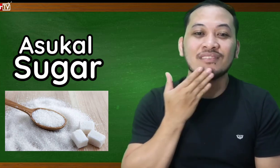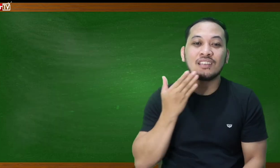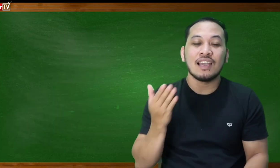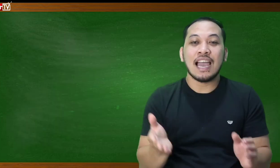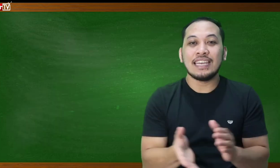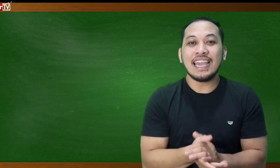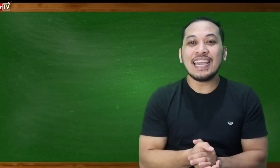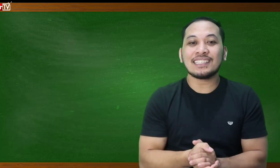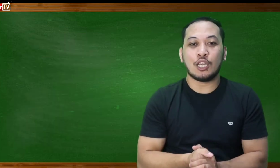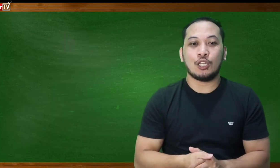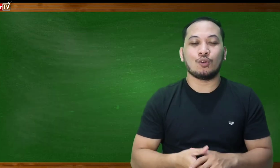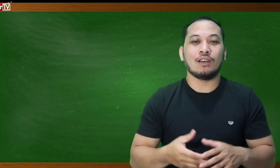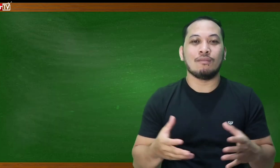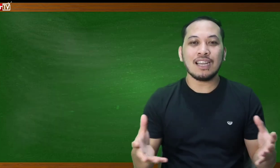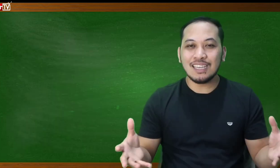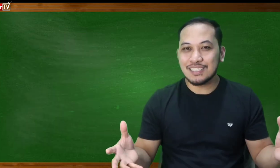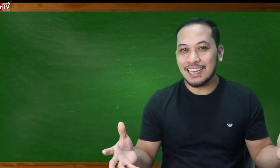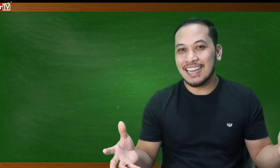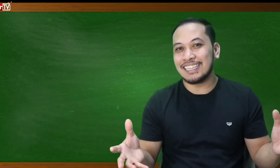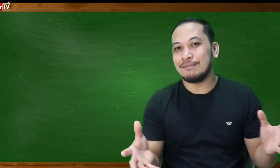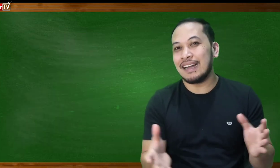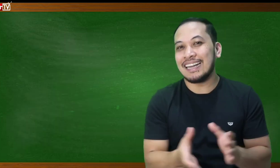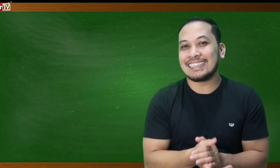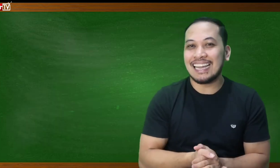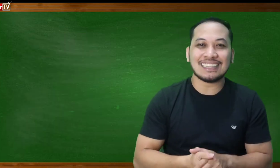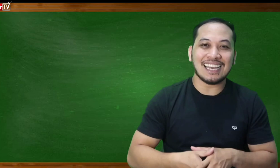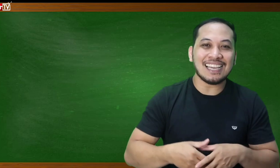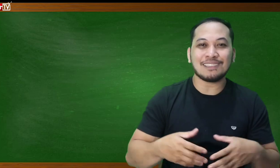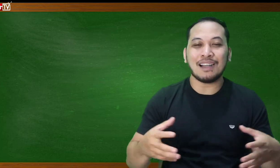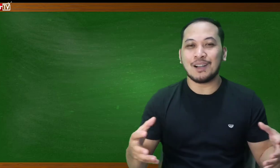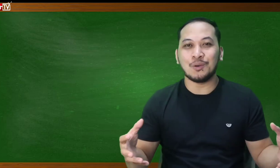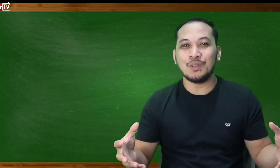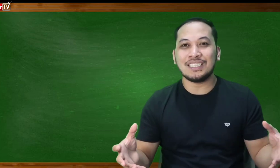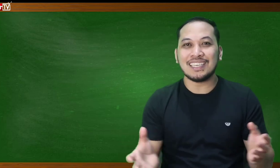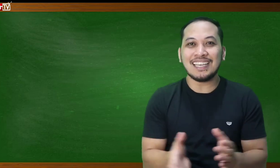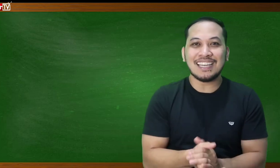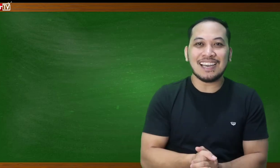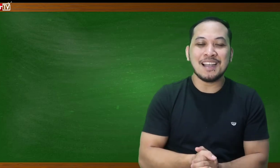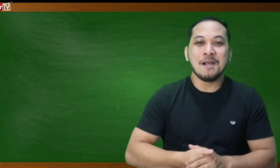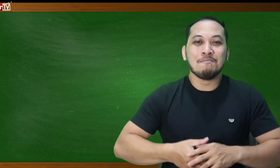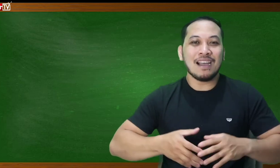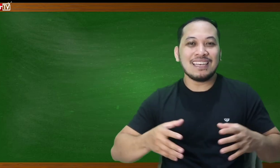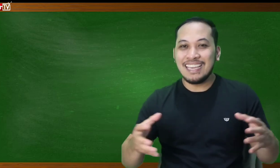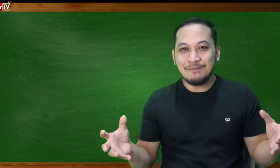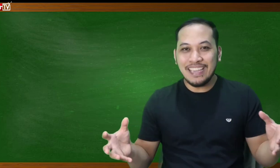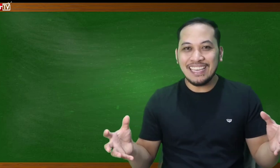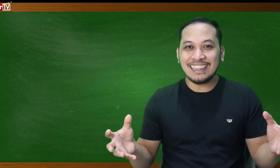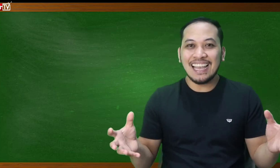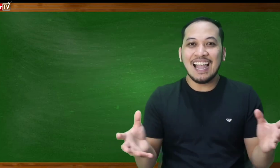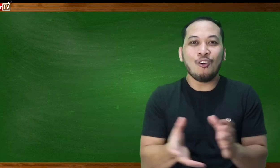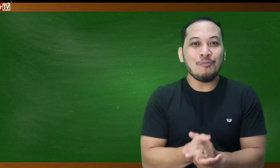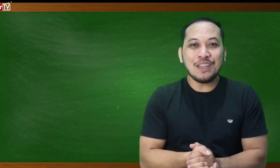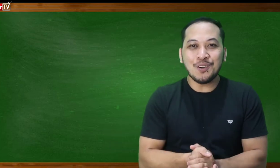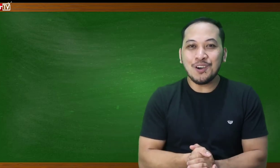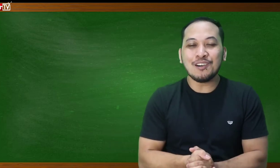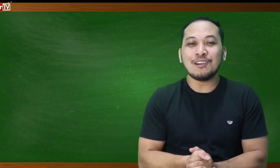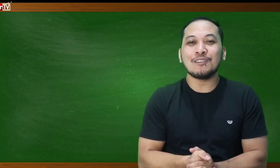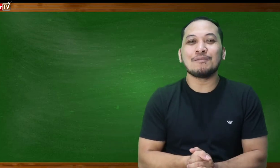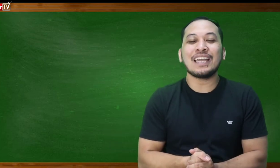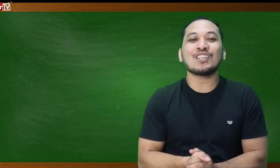next ito naman sa ating mga tatay at mga kuya dyan na malimit uminom ganito